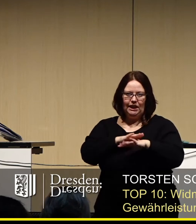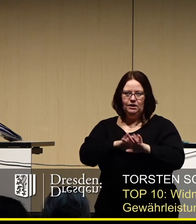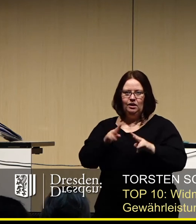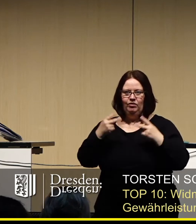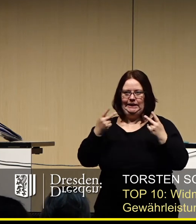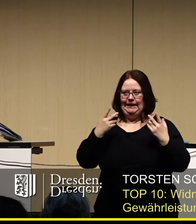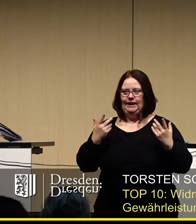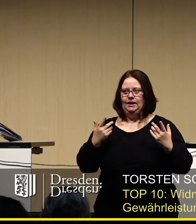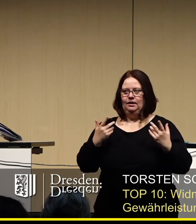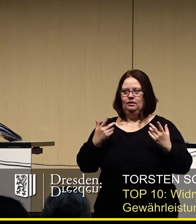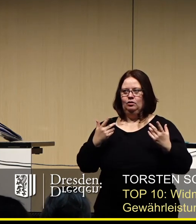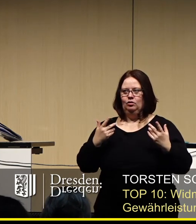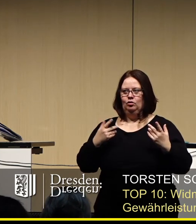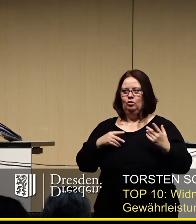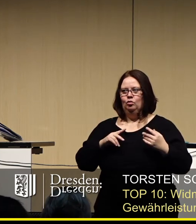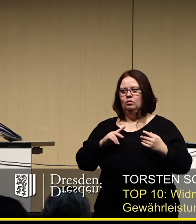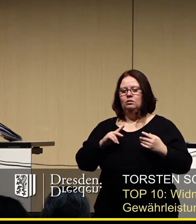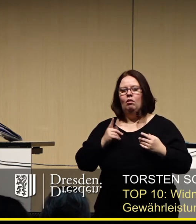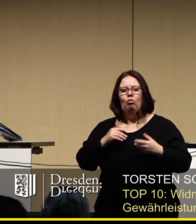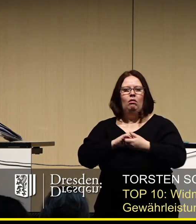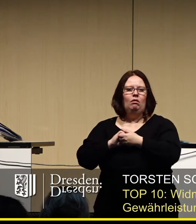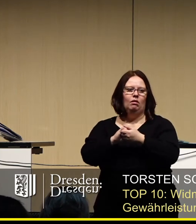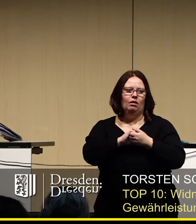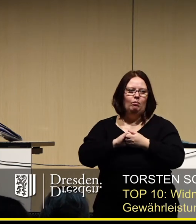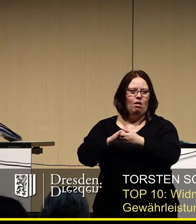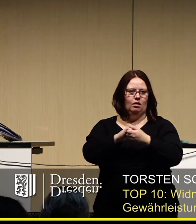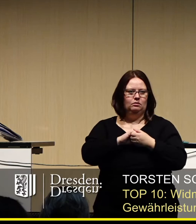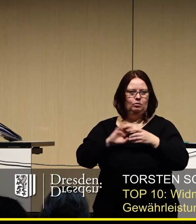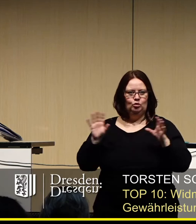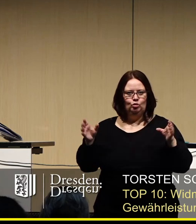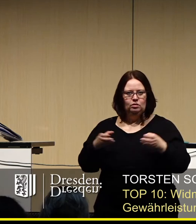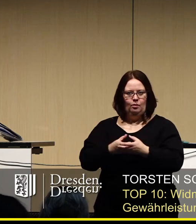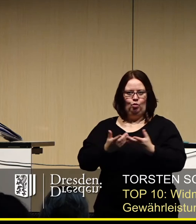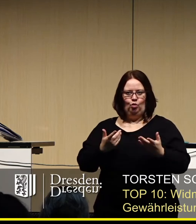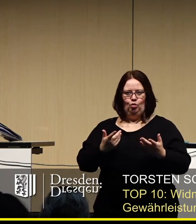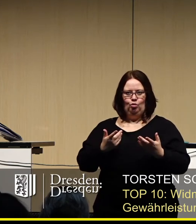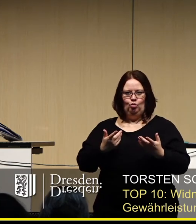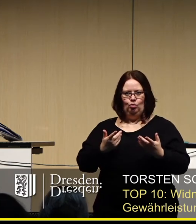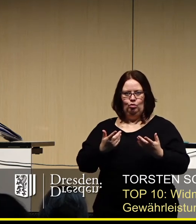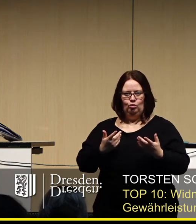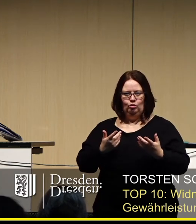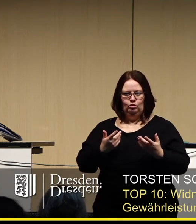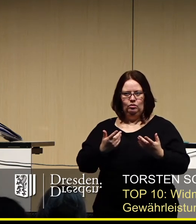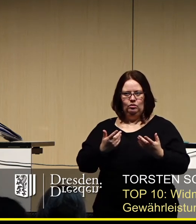einzustimmen, auch letzten Endes dann diese Gemeinsamkeit, dann dieses Zusammenrücken auch wieder herzustellen.